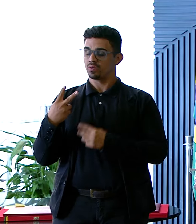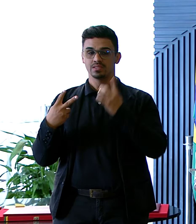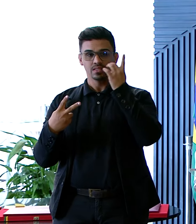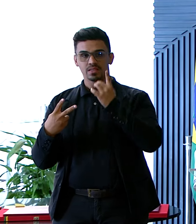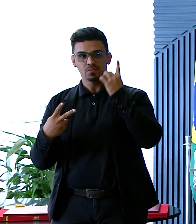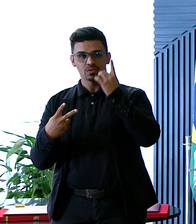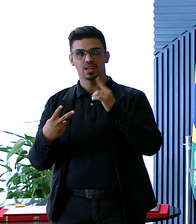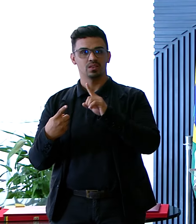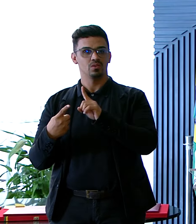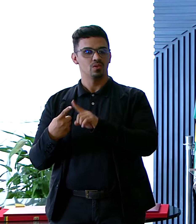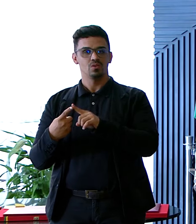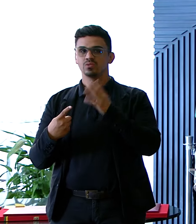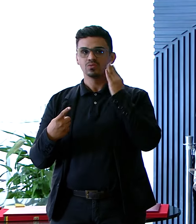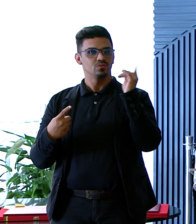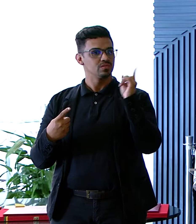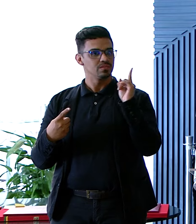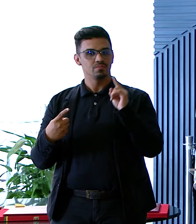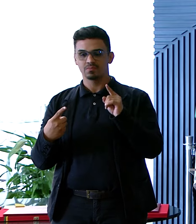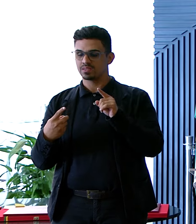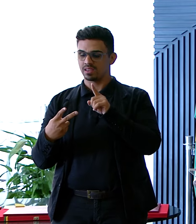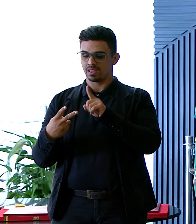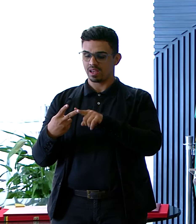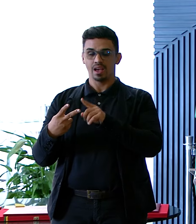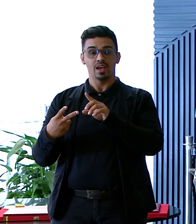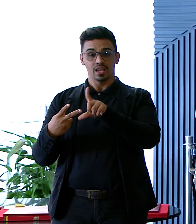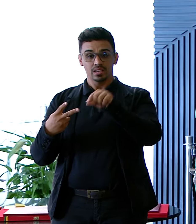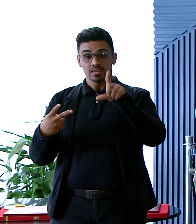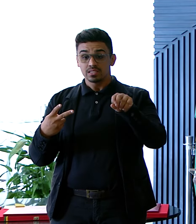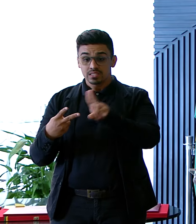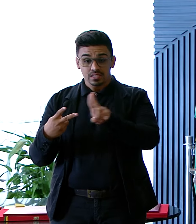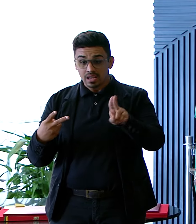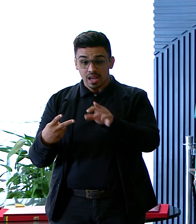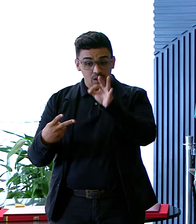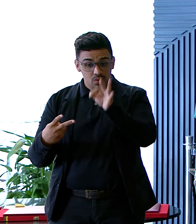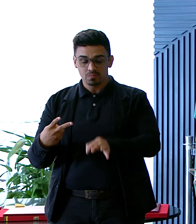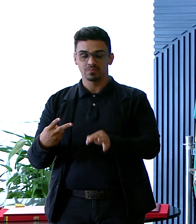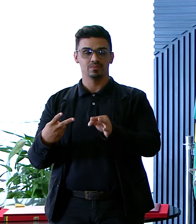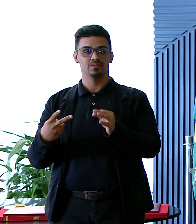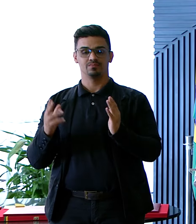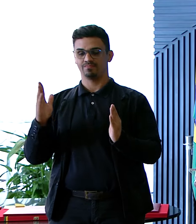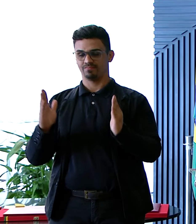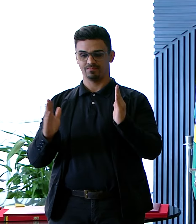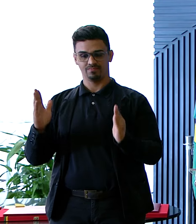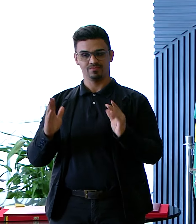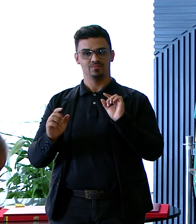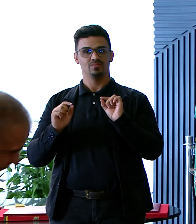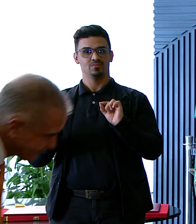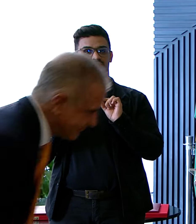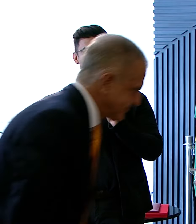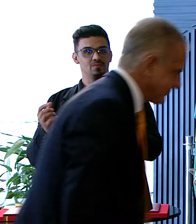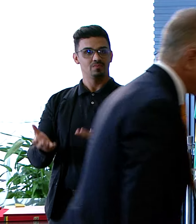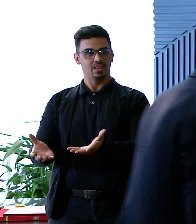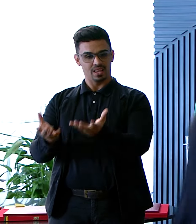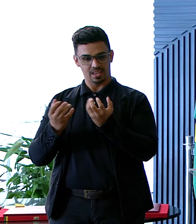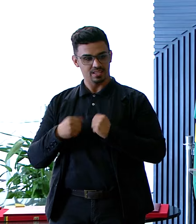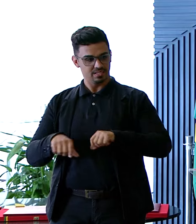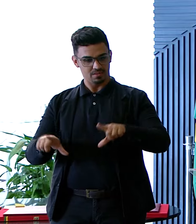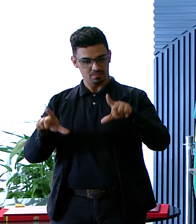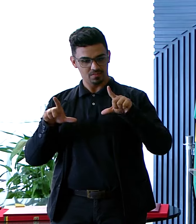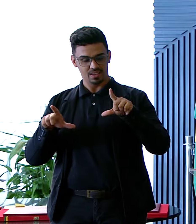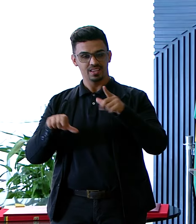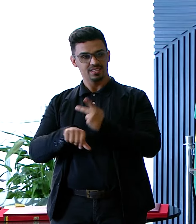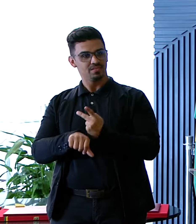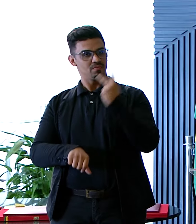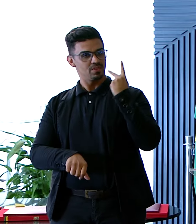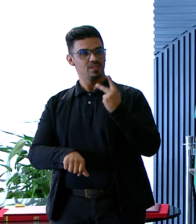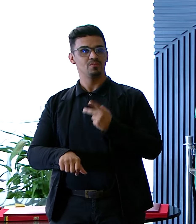Um sem saber do outro Indicaram No mesmo momento Para receber esse prêmio E não foi por nada